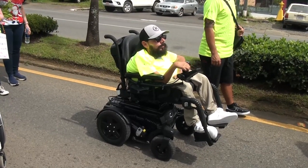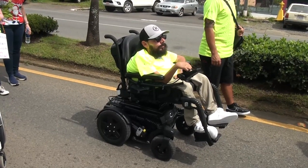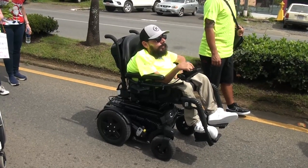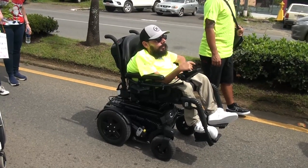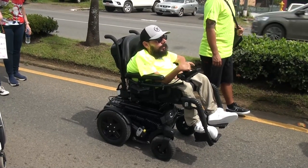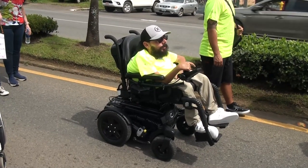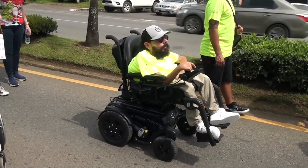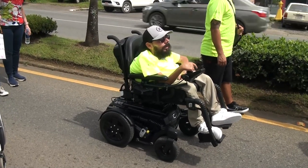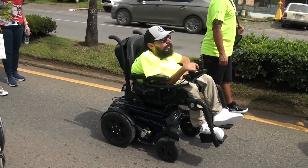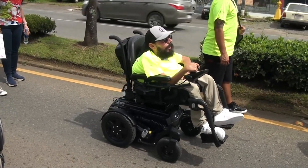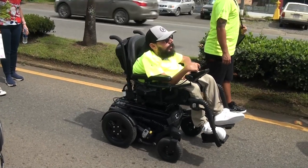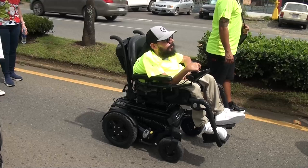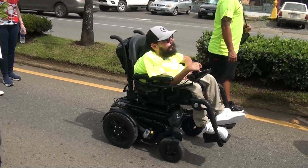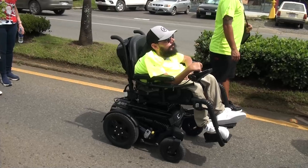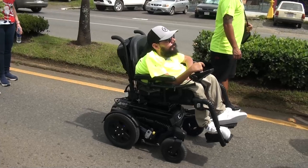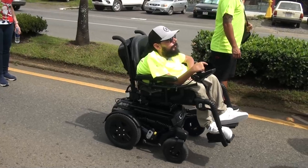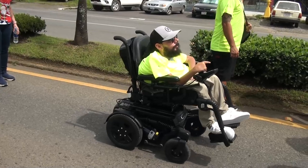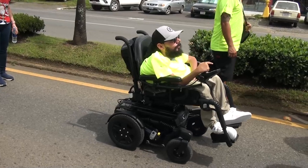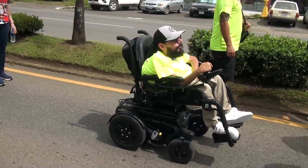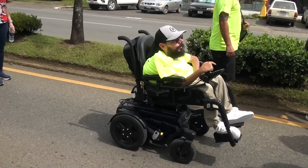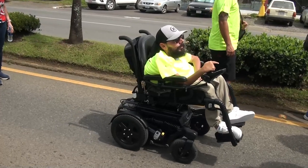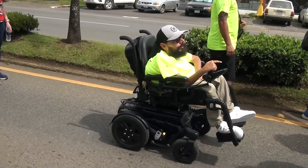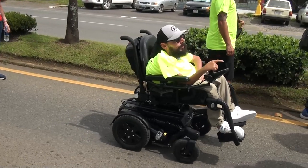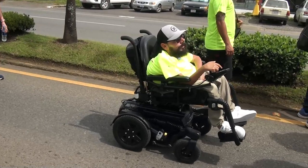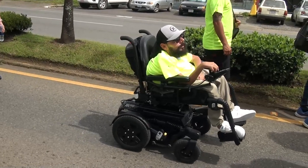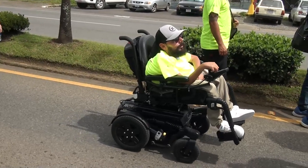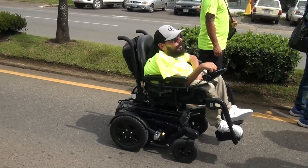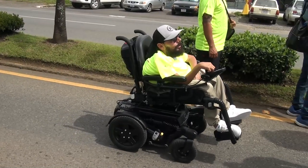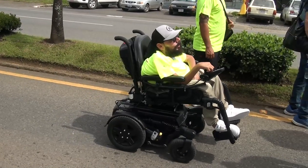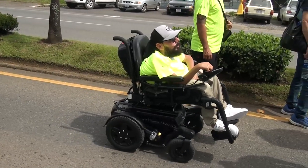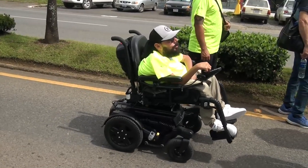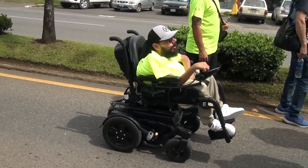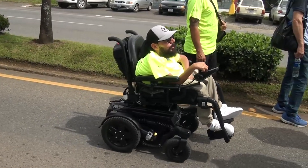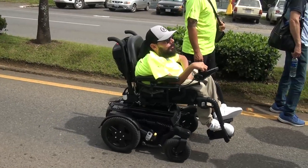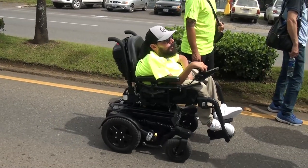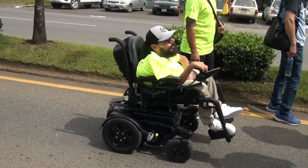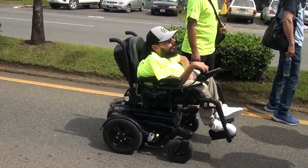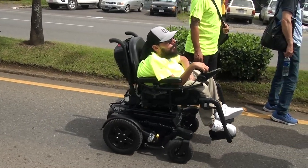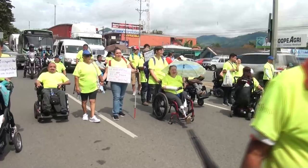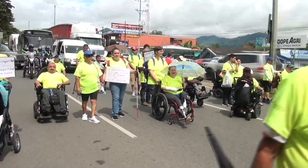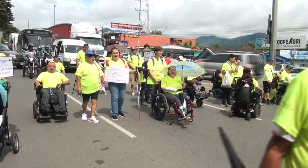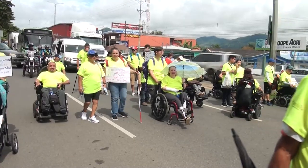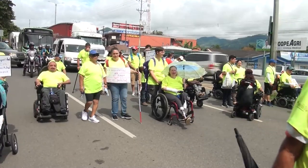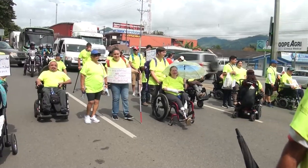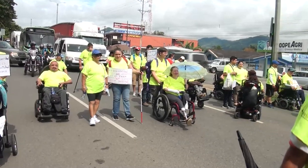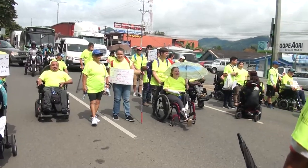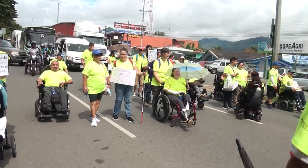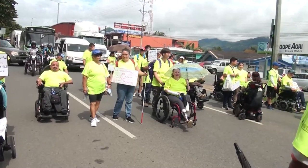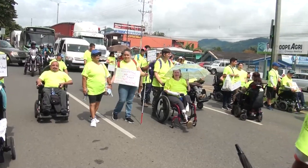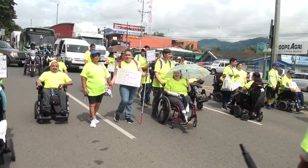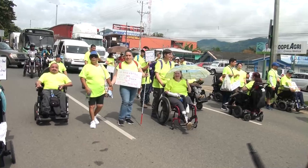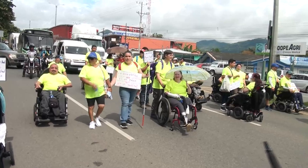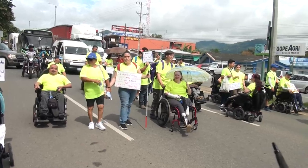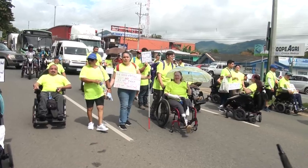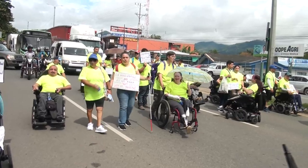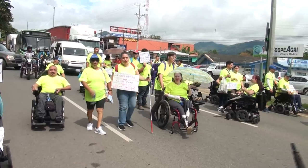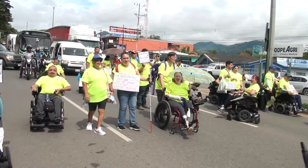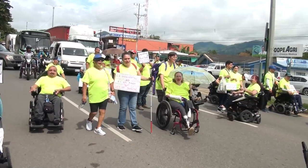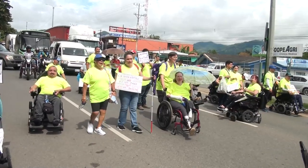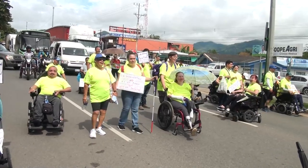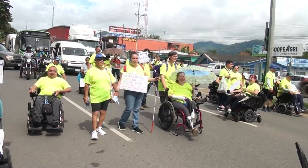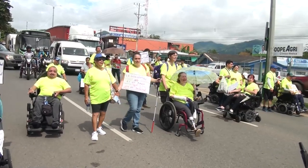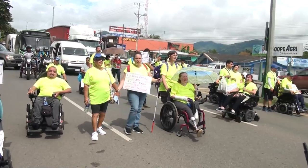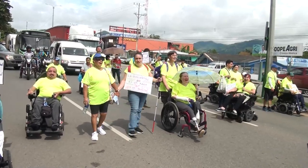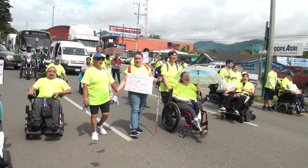rodando, la marea, ojo siempre avanzando. Toda la vida, pues hemos esperado,